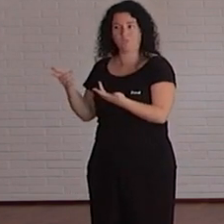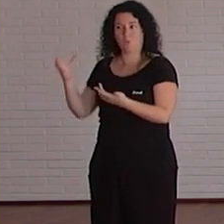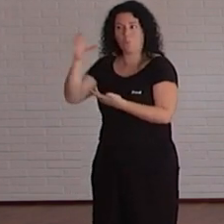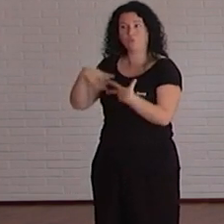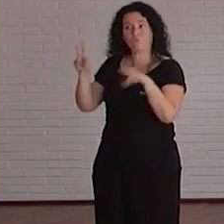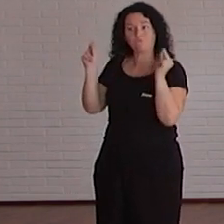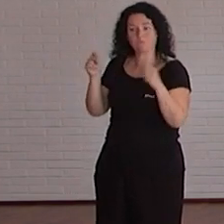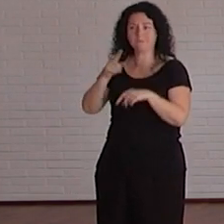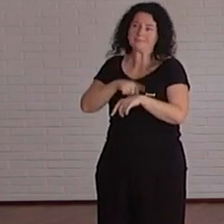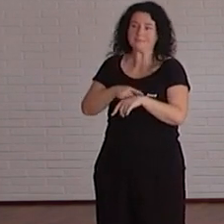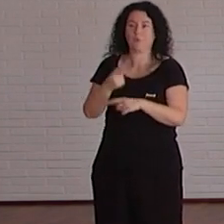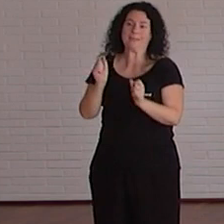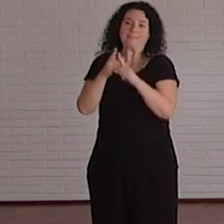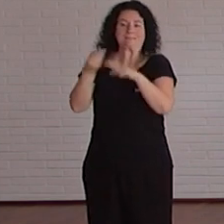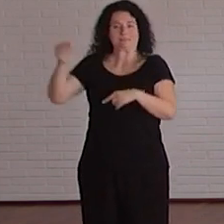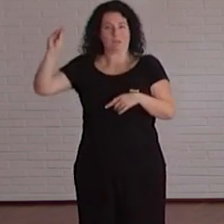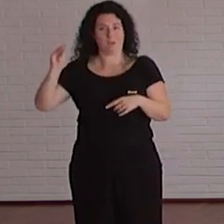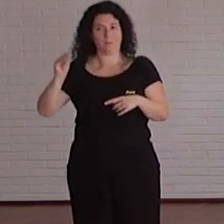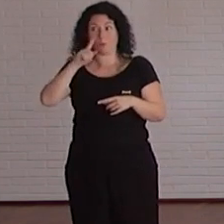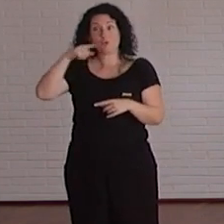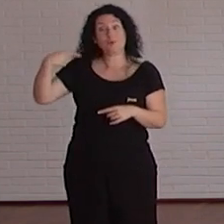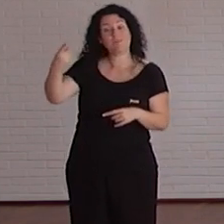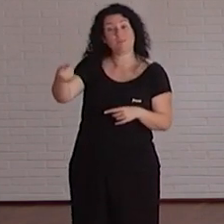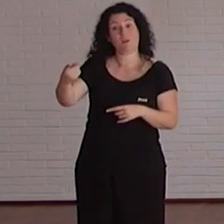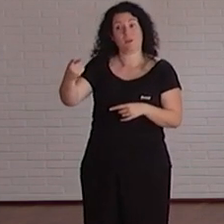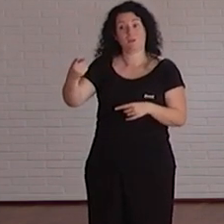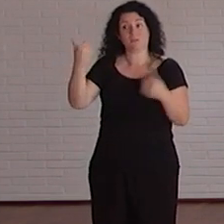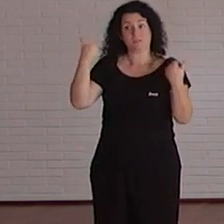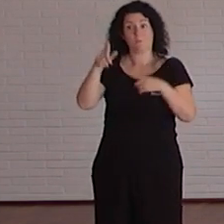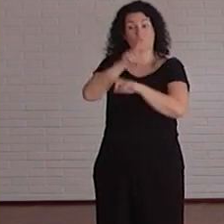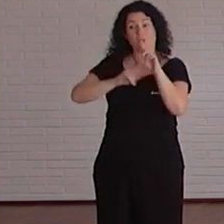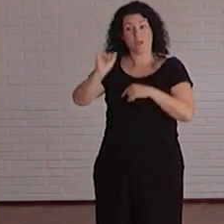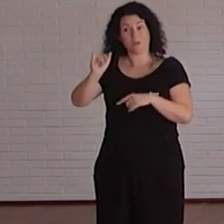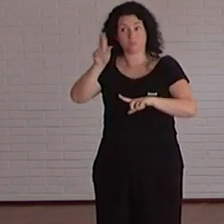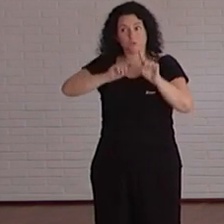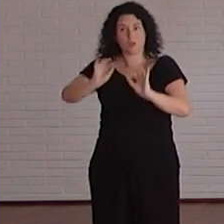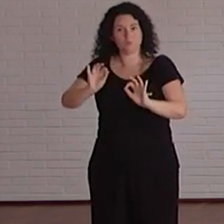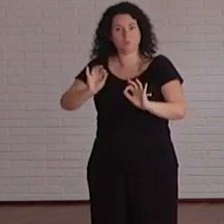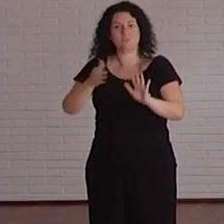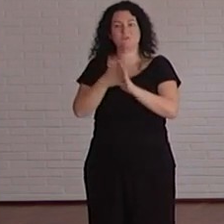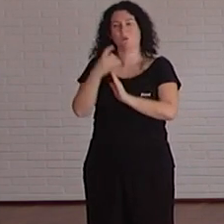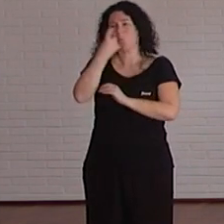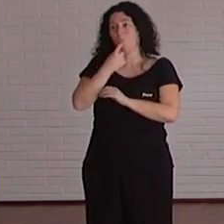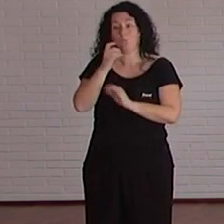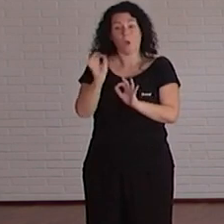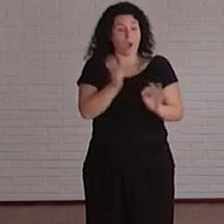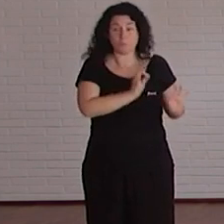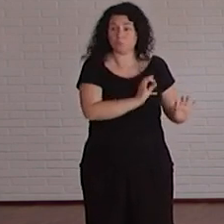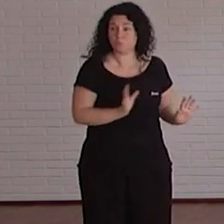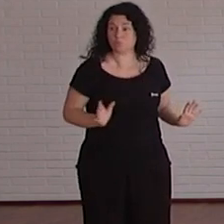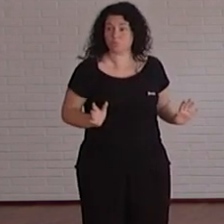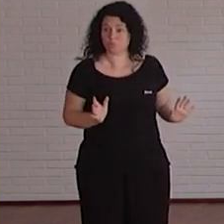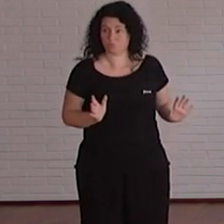si te viene el estudiante y el año que viene el siguiente tienes el estudiante que tiene un problema no te va a costar tampoco te va costar mucho más